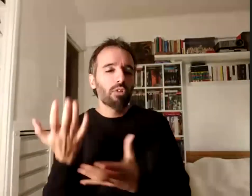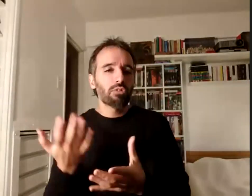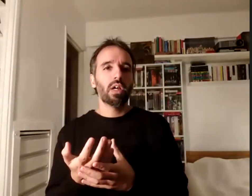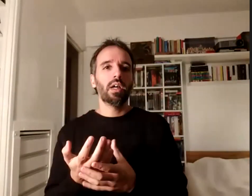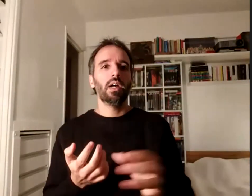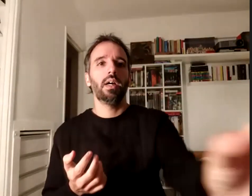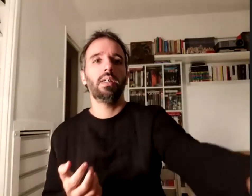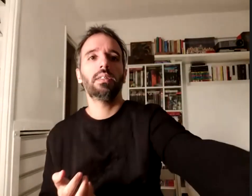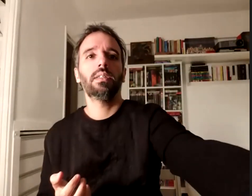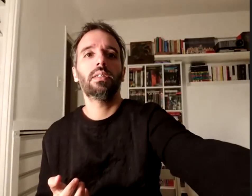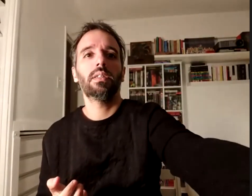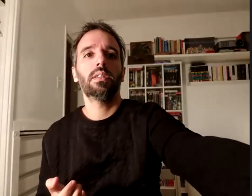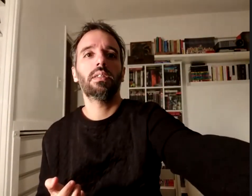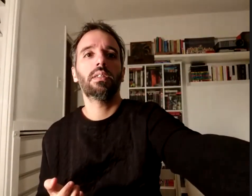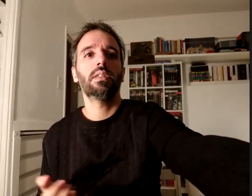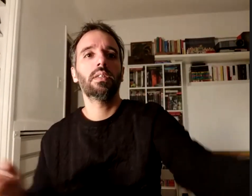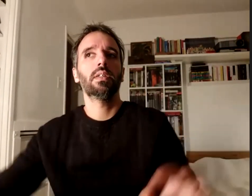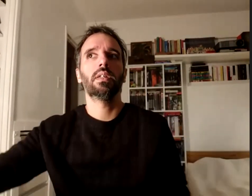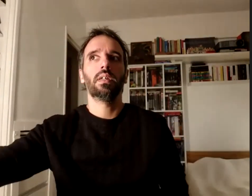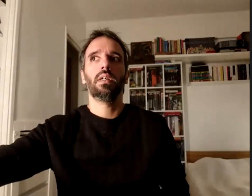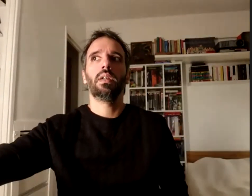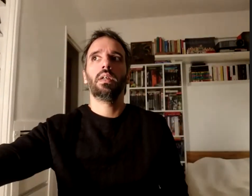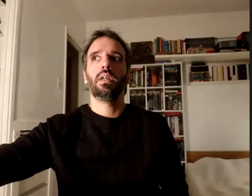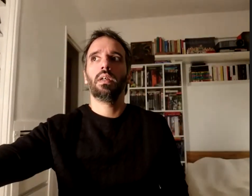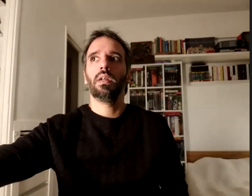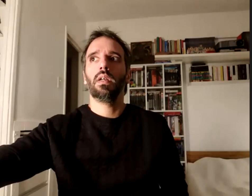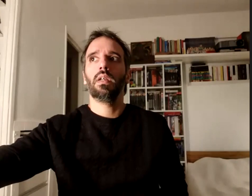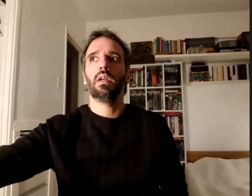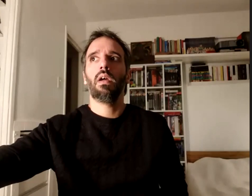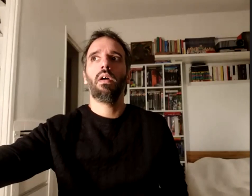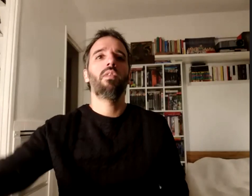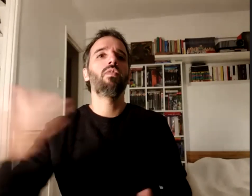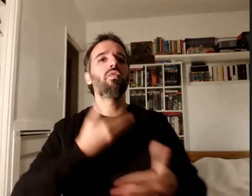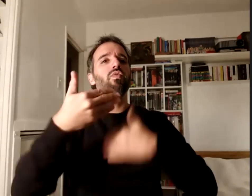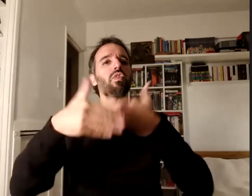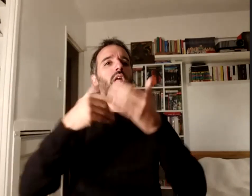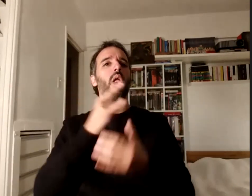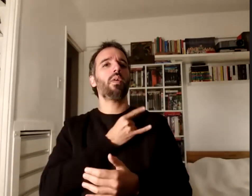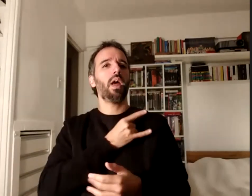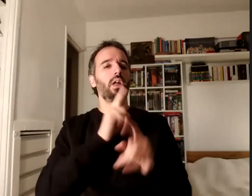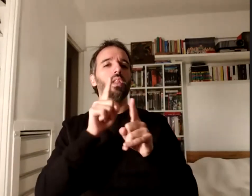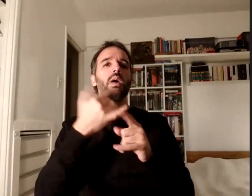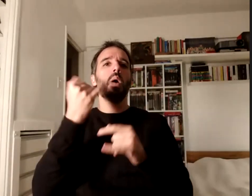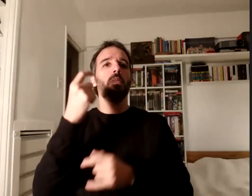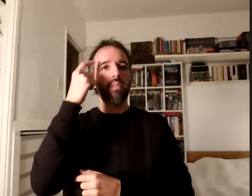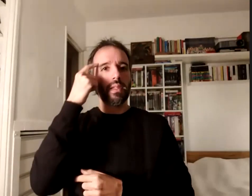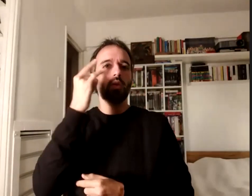funciones de la universidad sino no estoy pensando que es una función de la universidad más que hay que